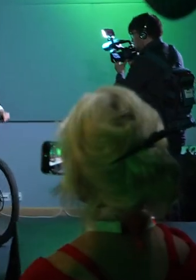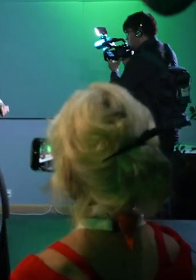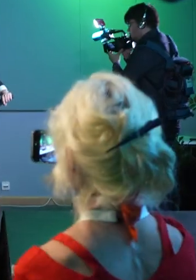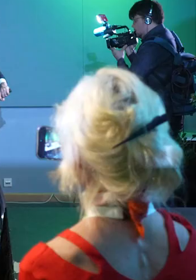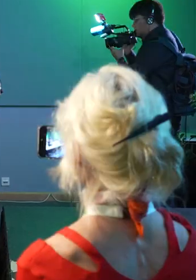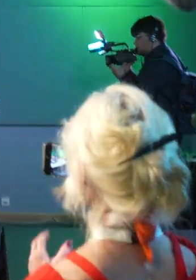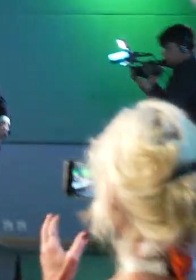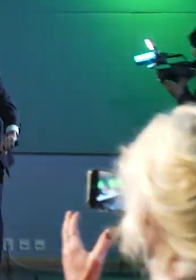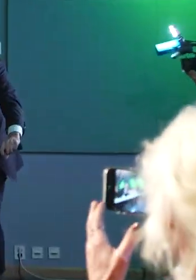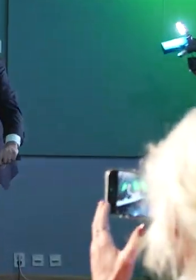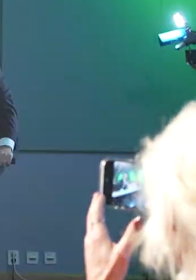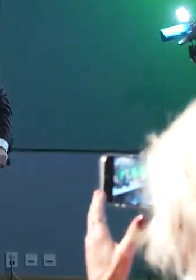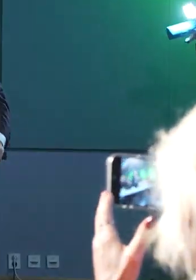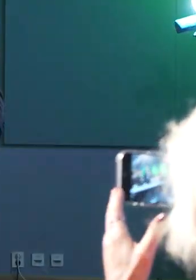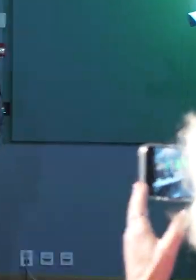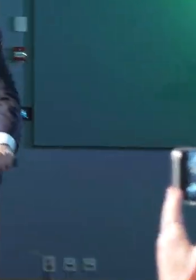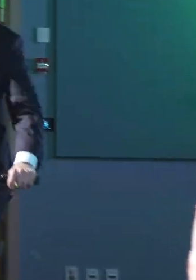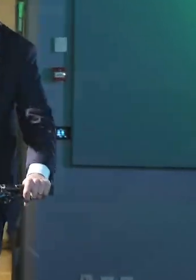Haimstad!